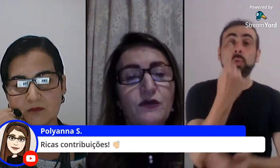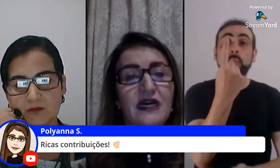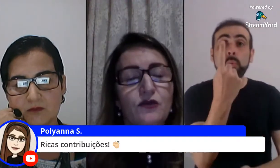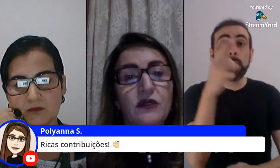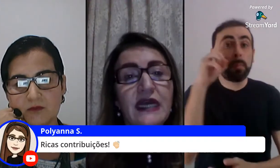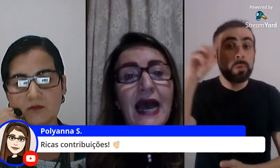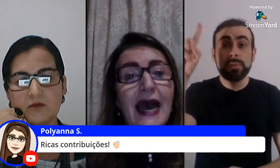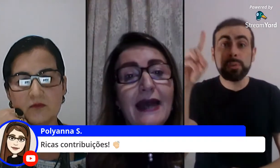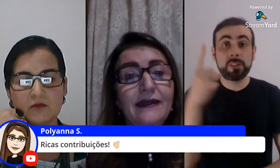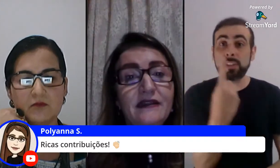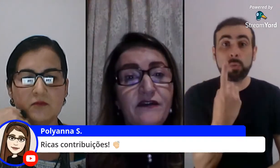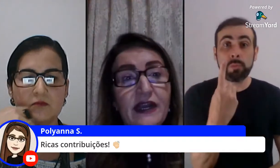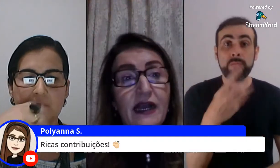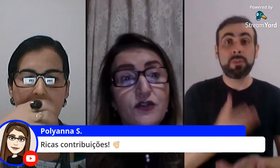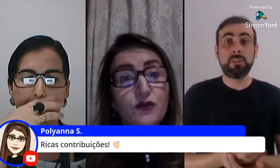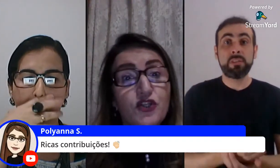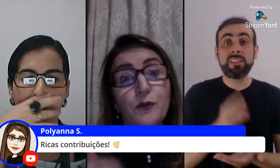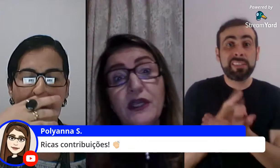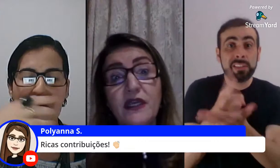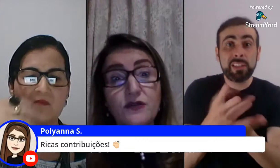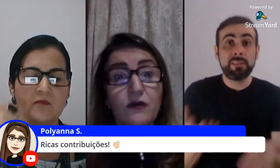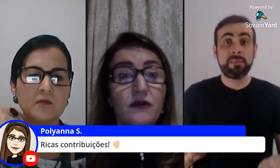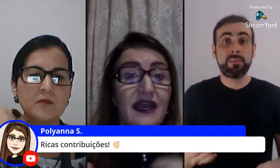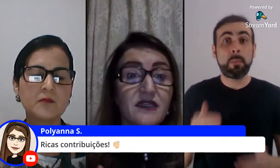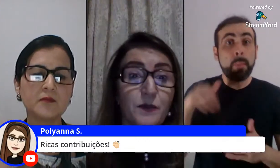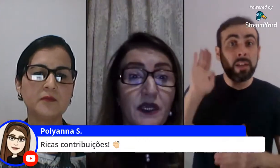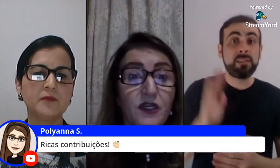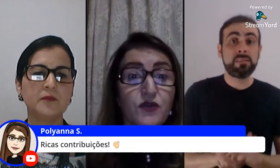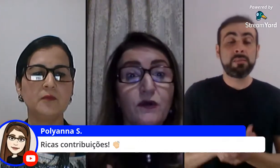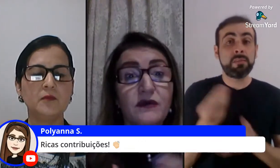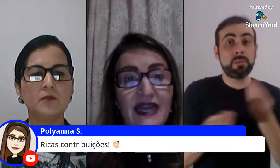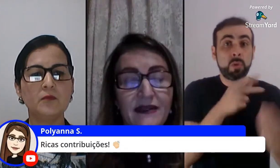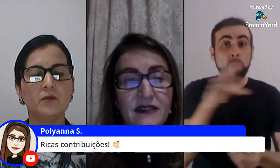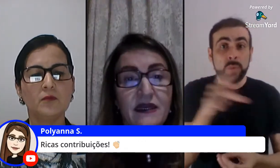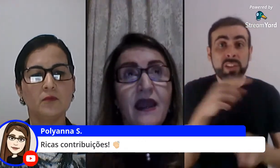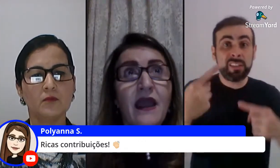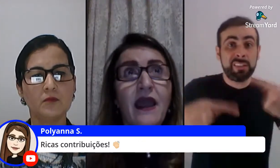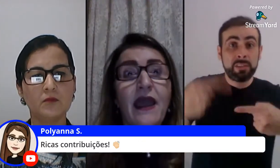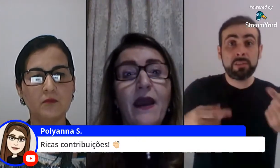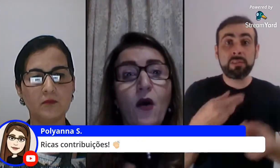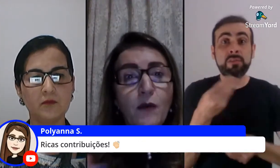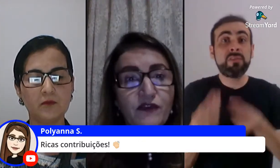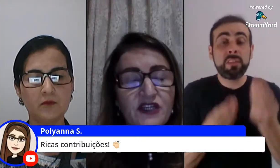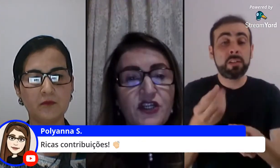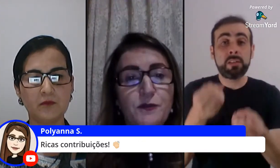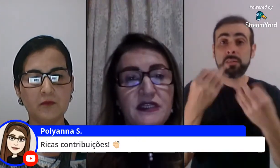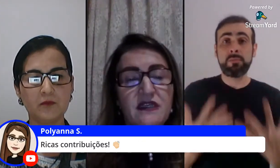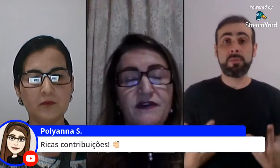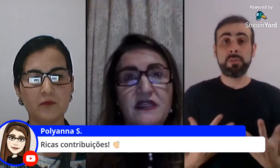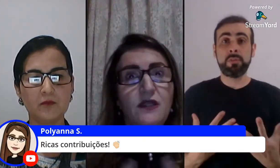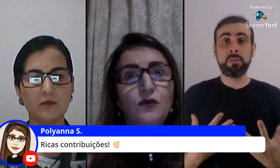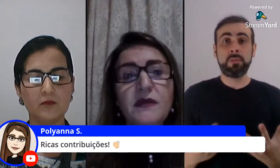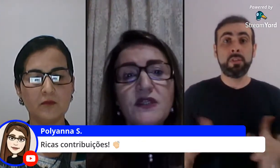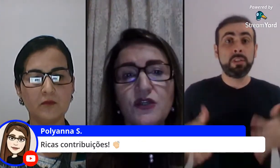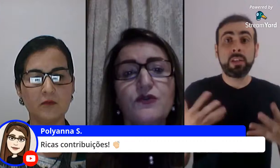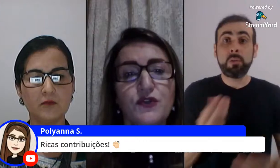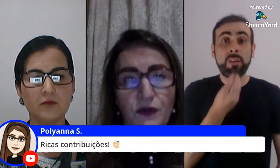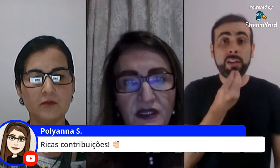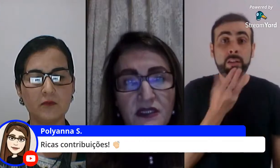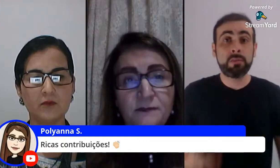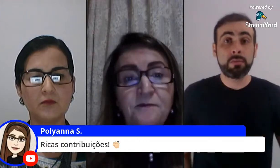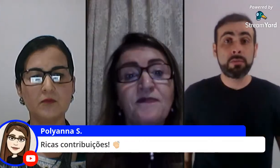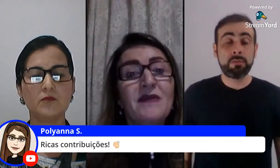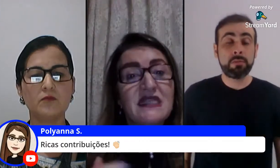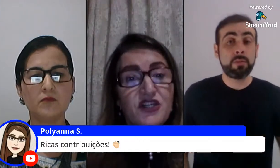professor como educador ainda ficar discutindo por que que isso acontece por que isso não acontece é óbvio que a gente precisa fazer inúmeras